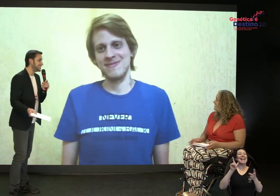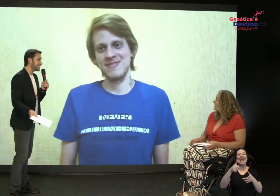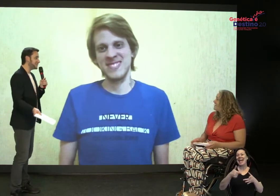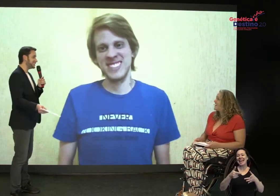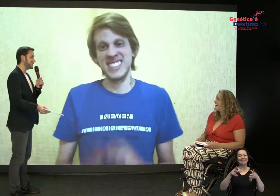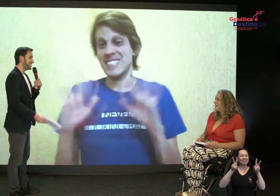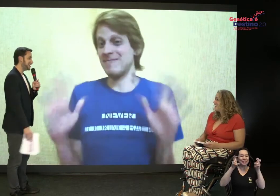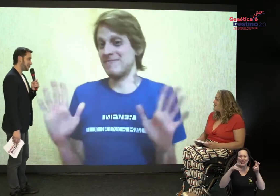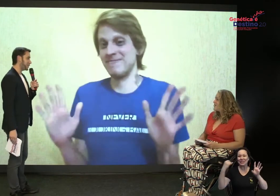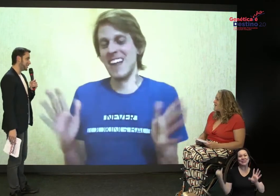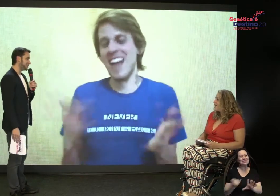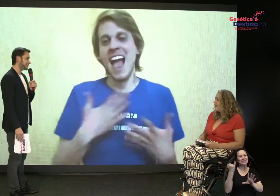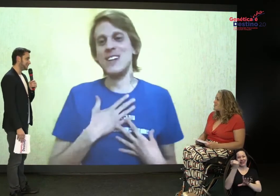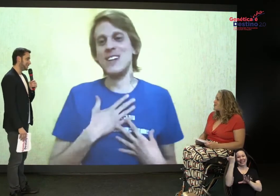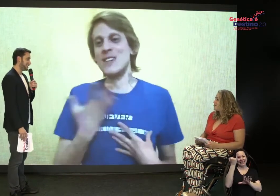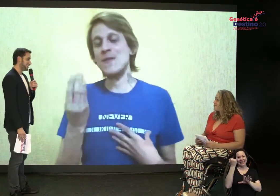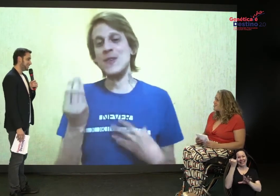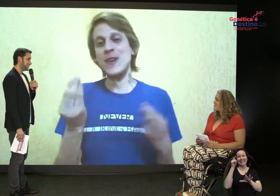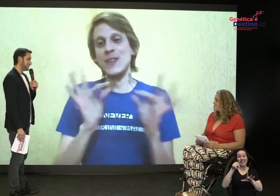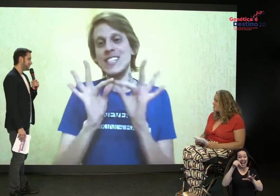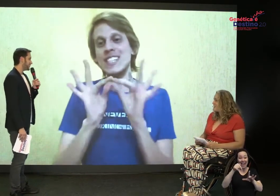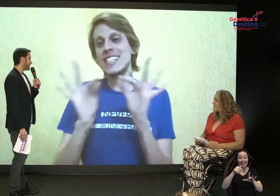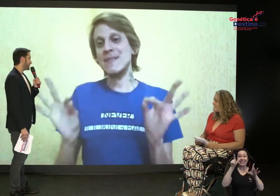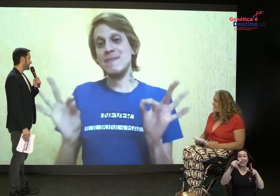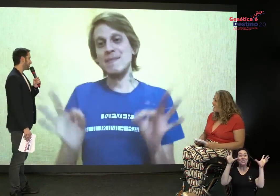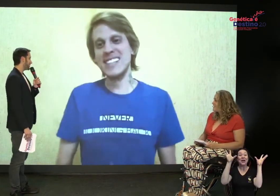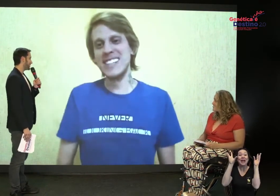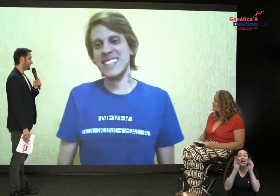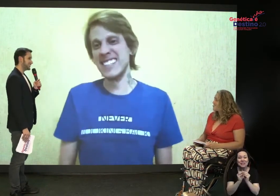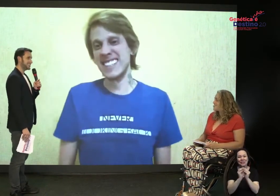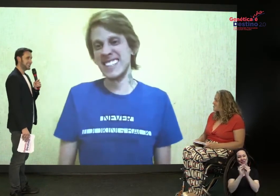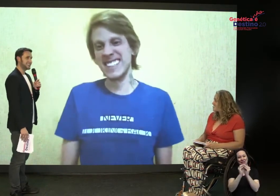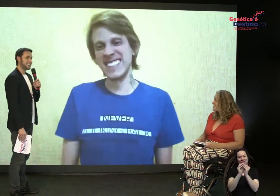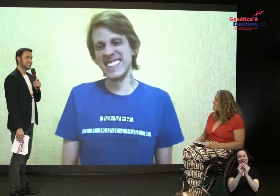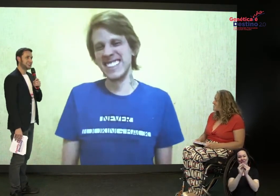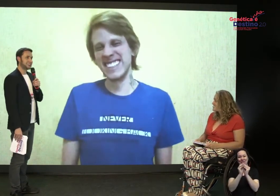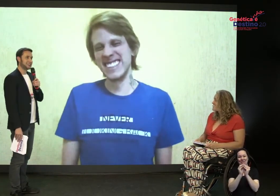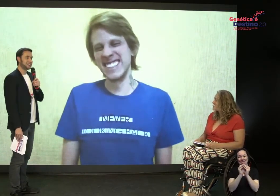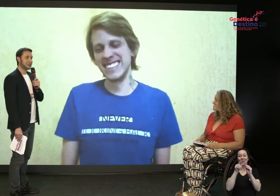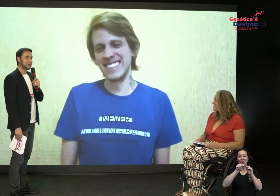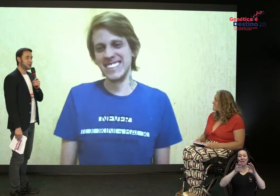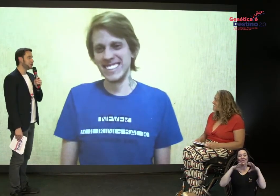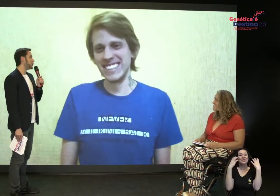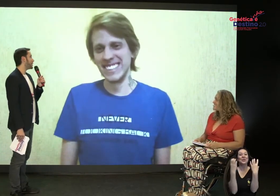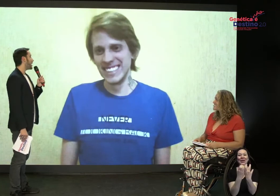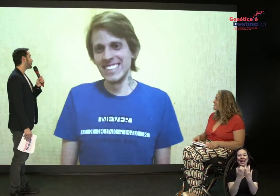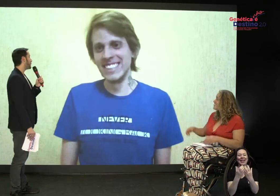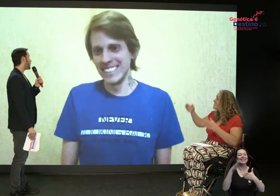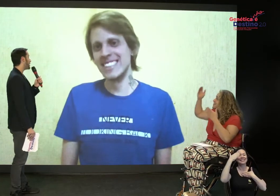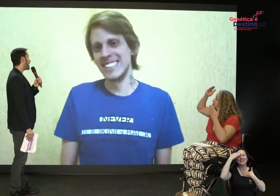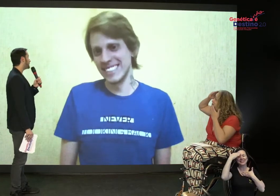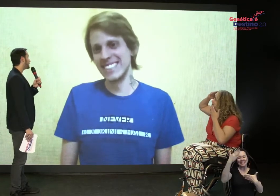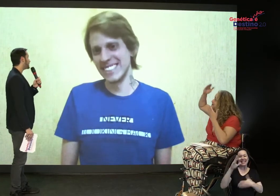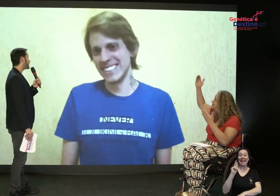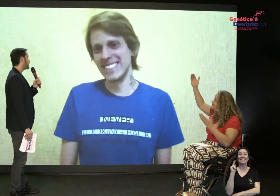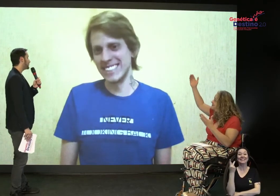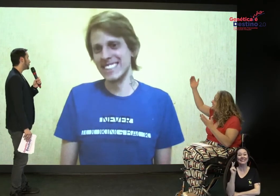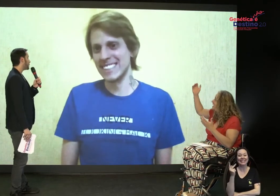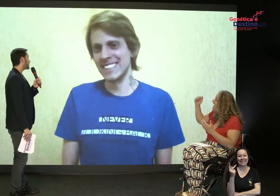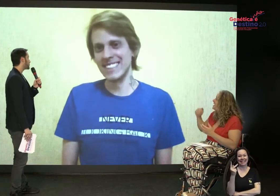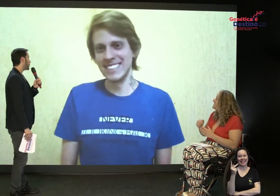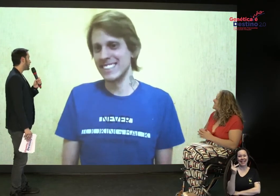isso, né, Tabata? Esse congresso. É só por isso que a gente está aqui, né? É muito simples, ele está dizendo. Muito obrigado, Harry Adams.